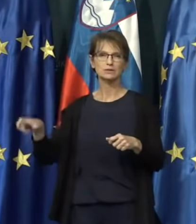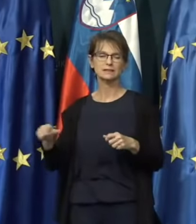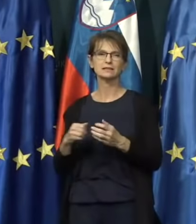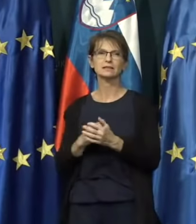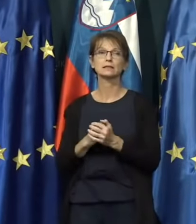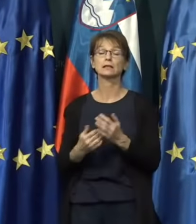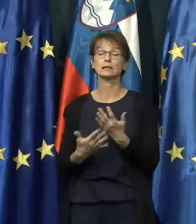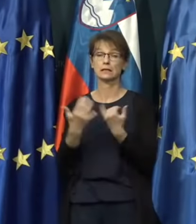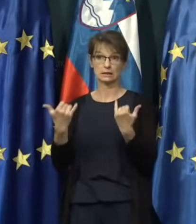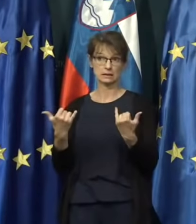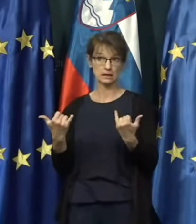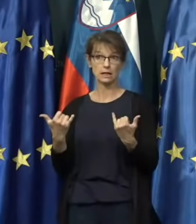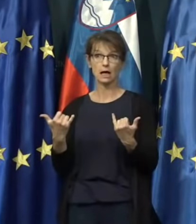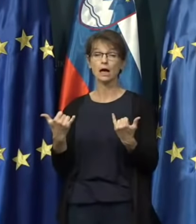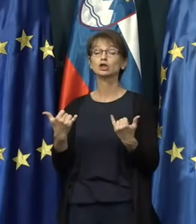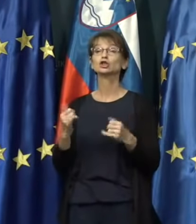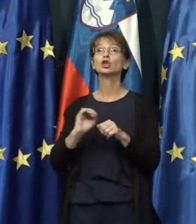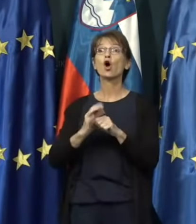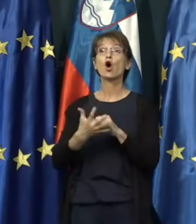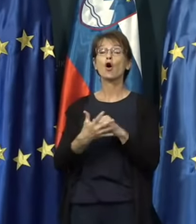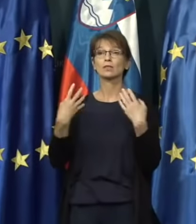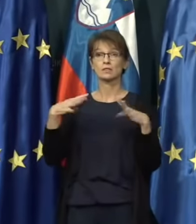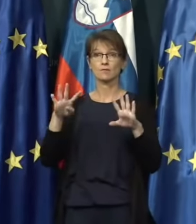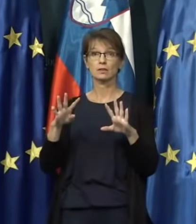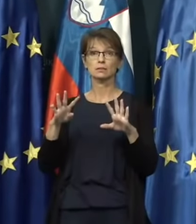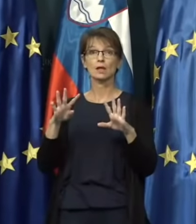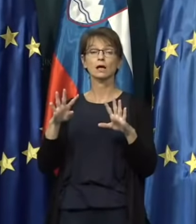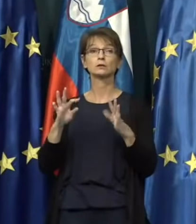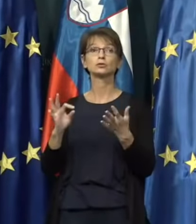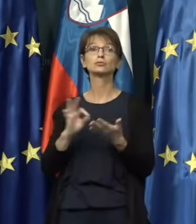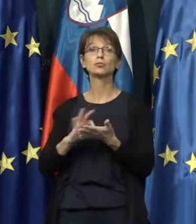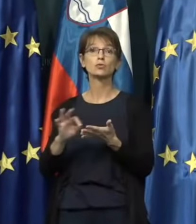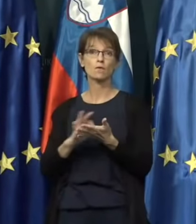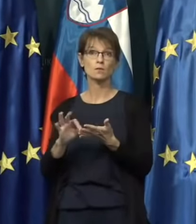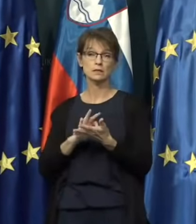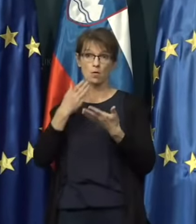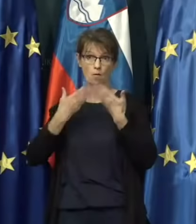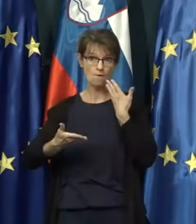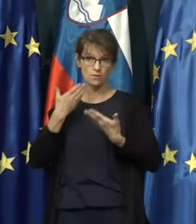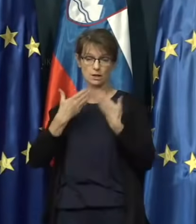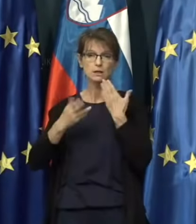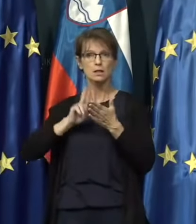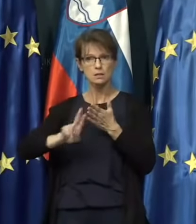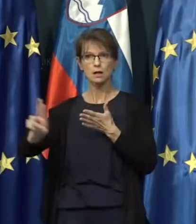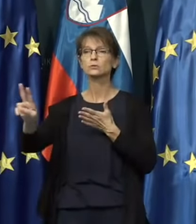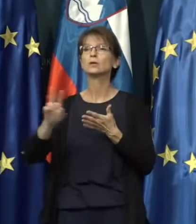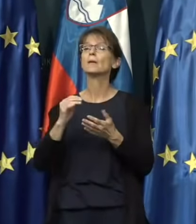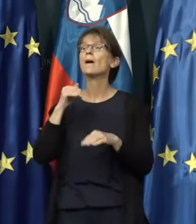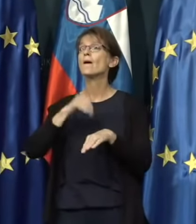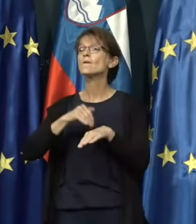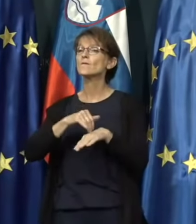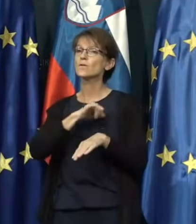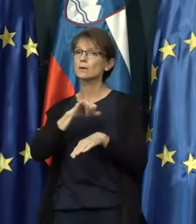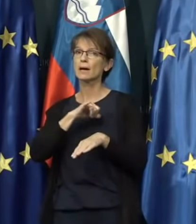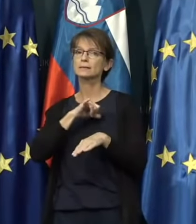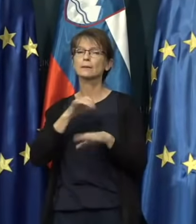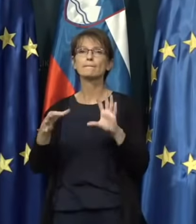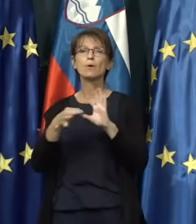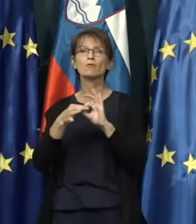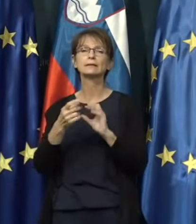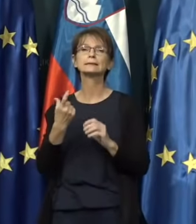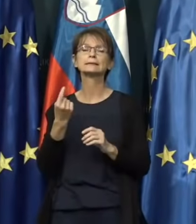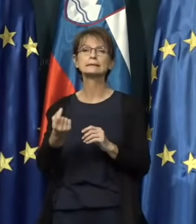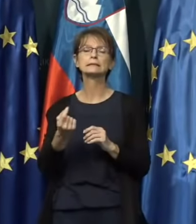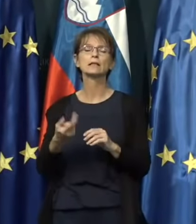na današnji COVID-19 novinarski konferenci nadaljujemo z informacijami povezanimi